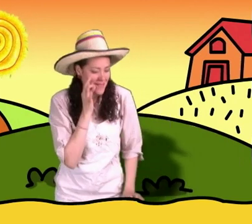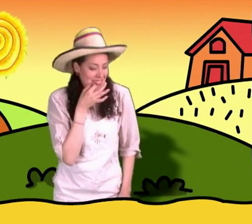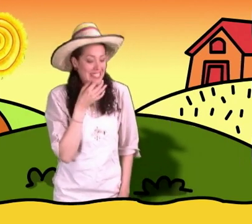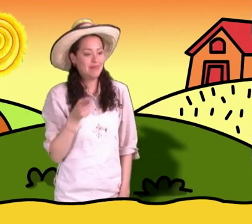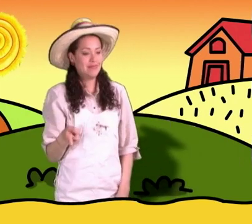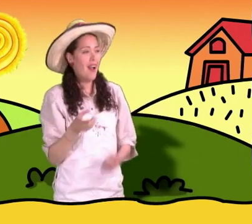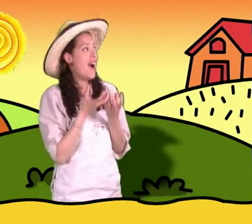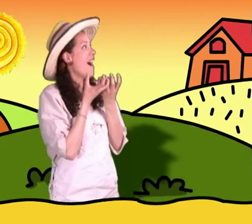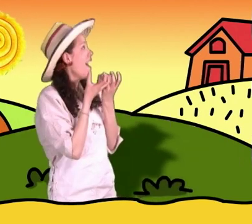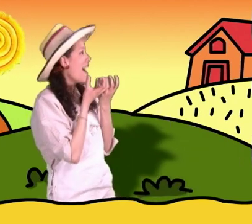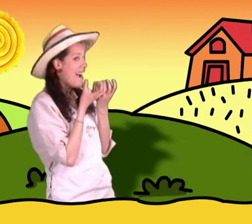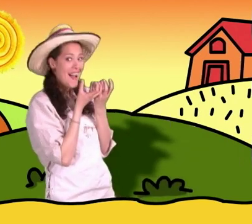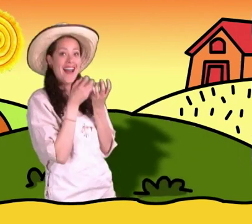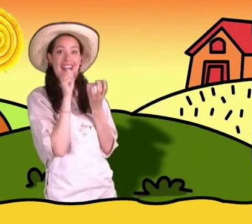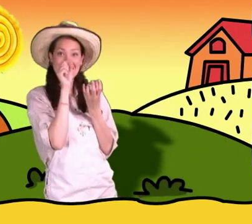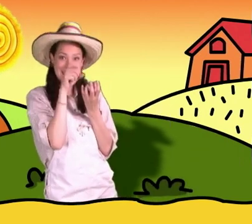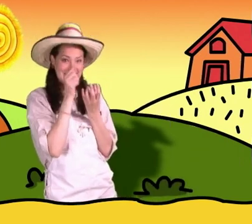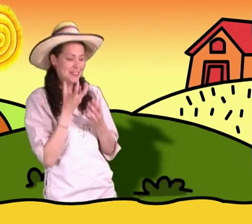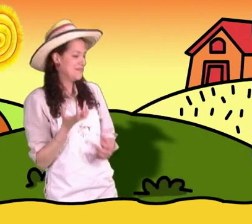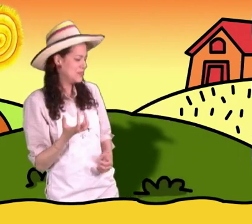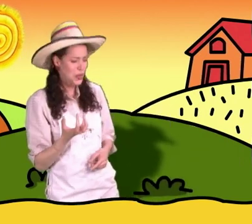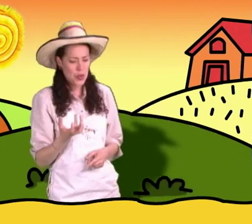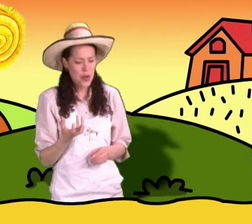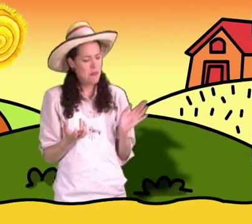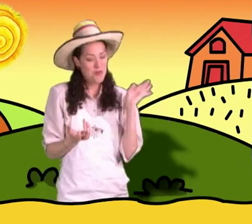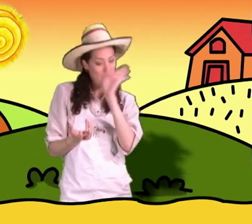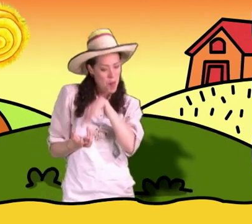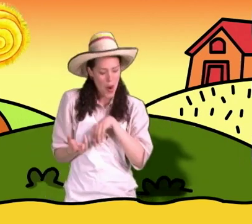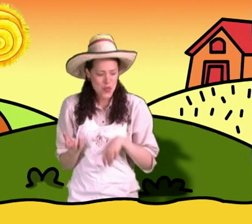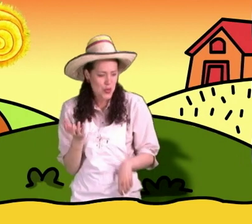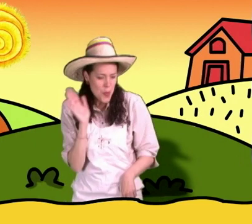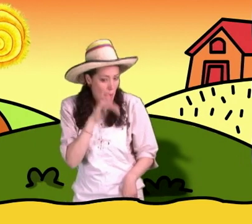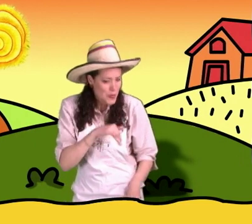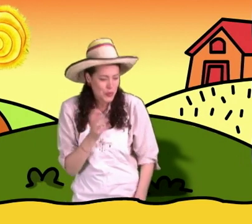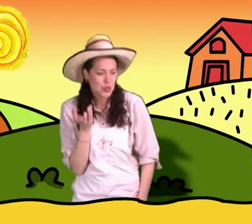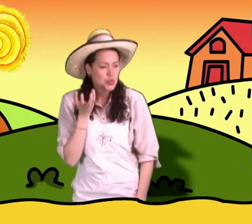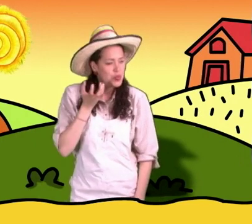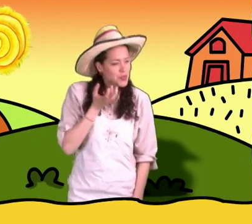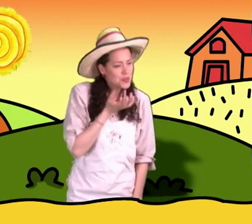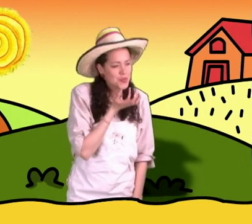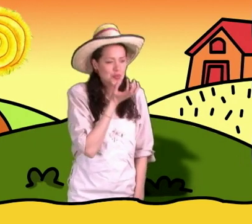nosotros. ¿Sí? Entonces ahora vamos a buscar más animales.